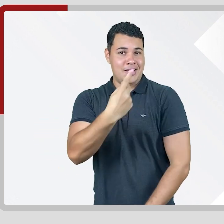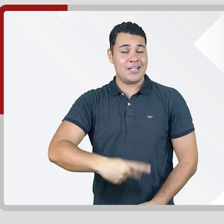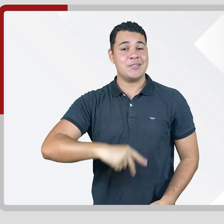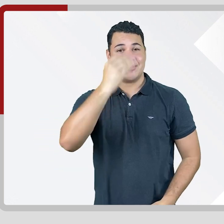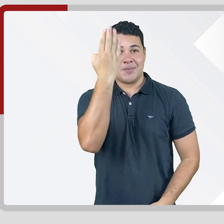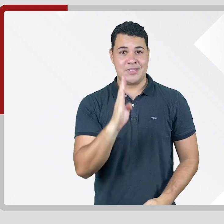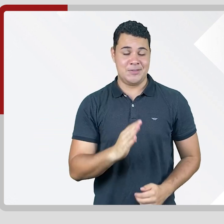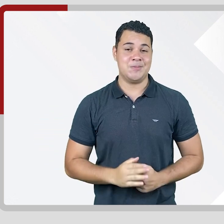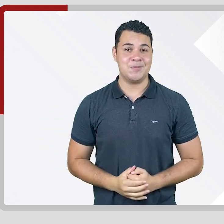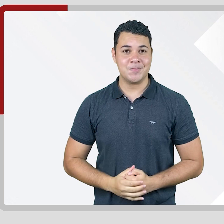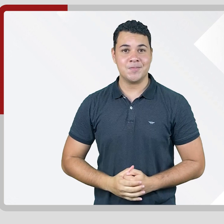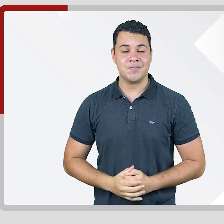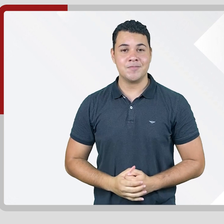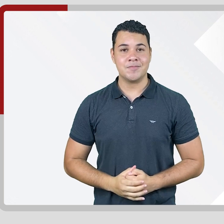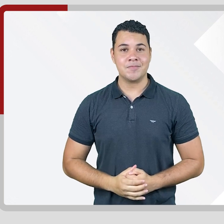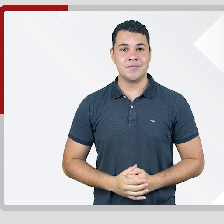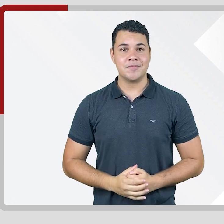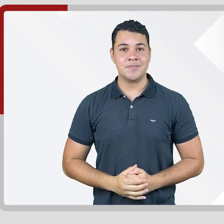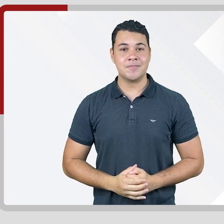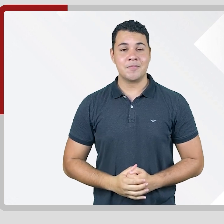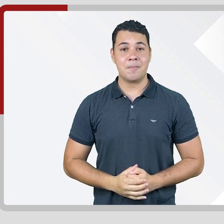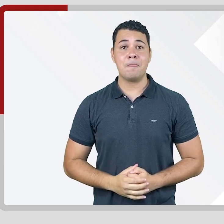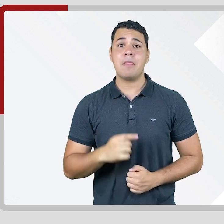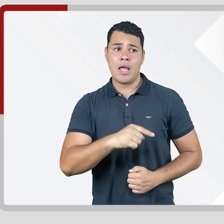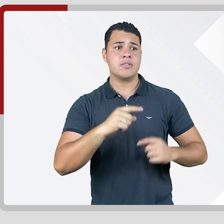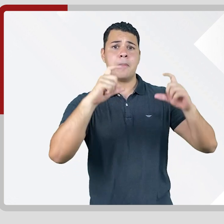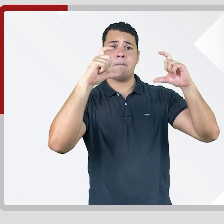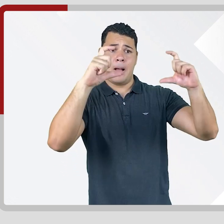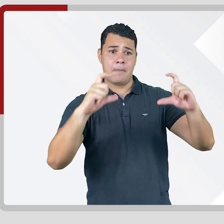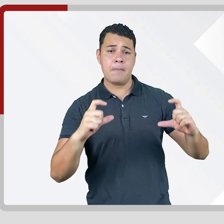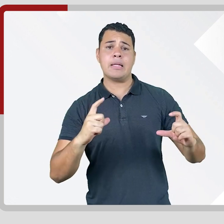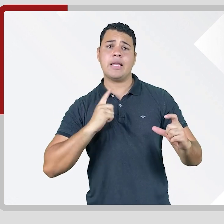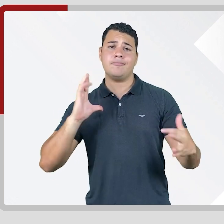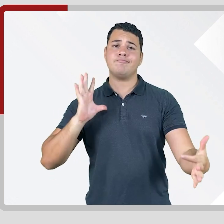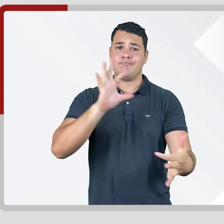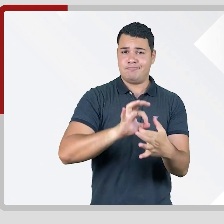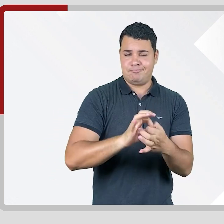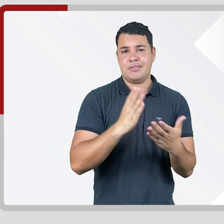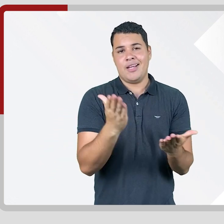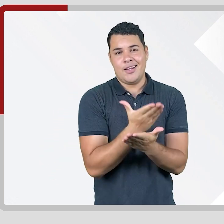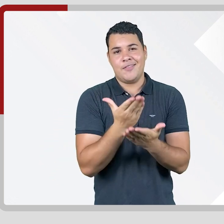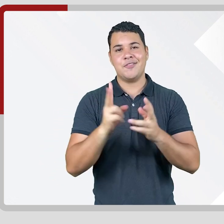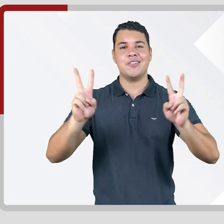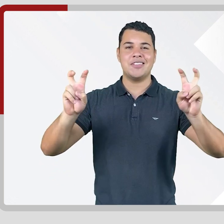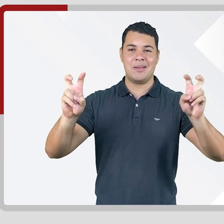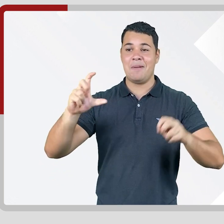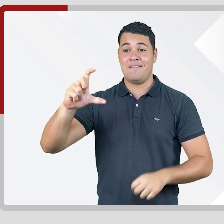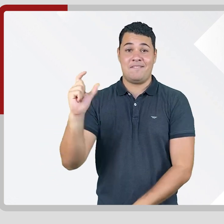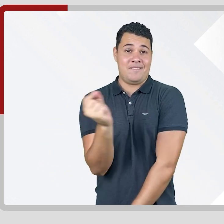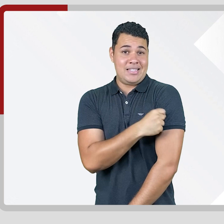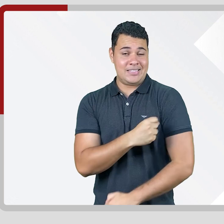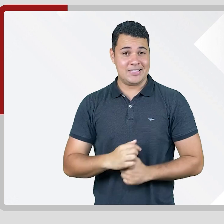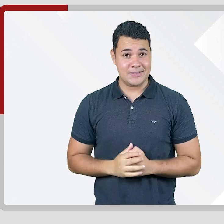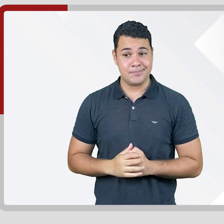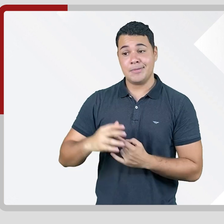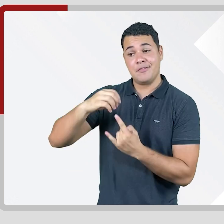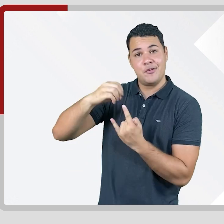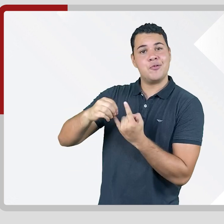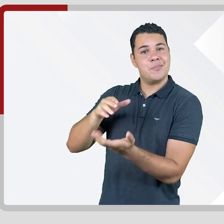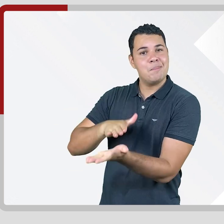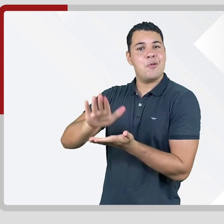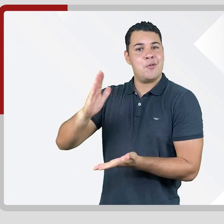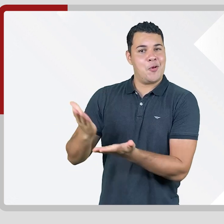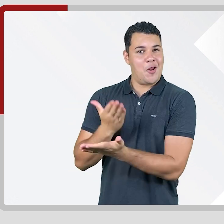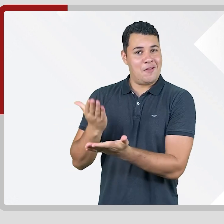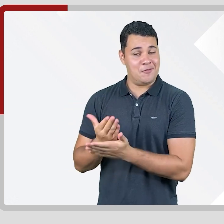vacinas e conquistas da vacinação no Brasil. As peças são inspiradas no livro